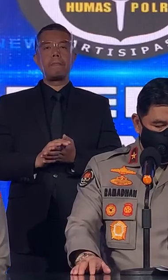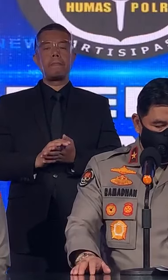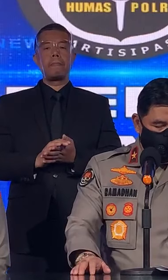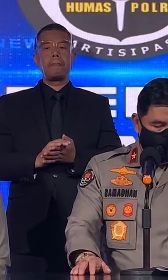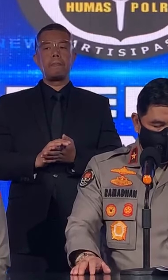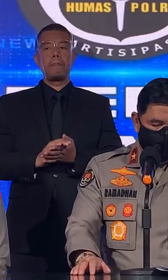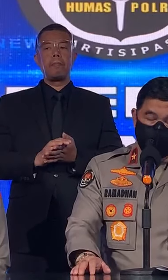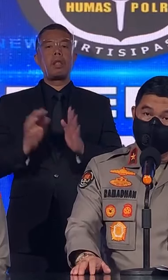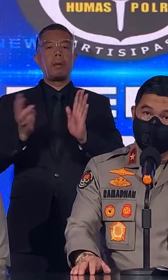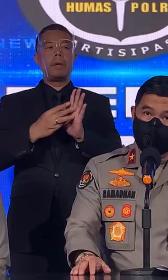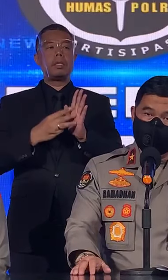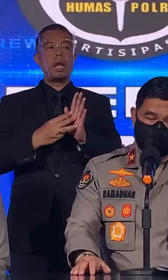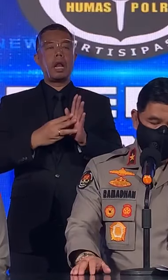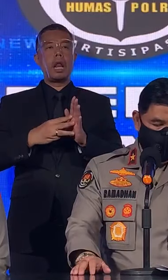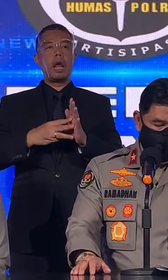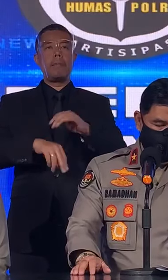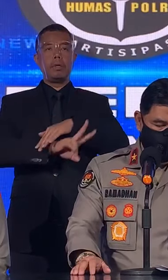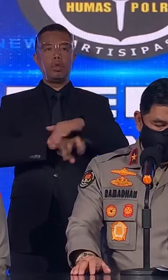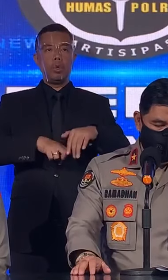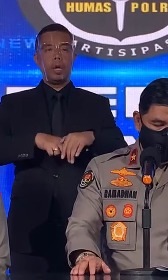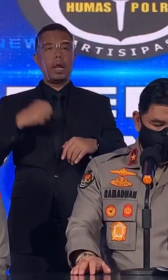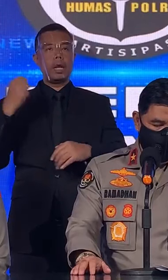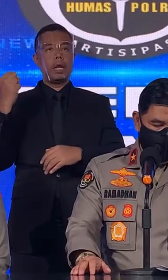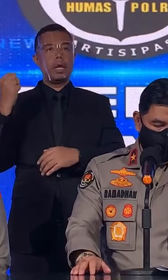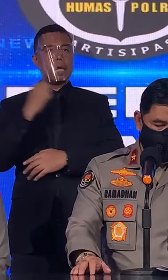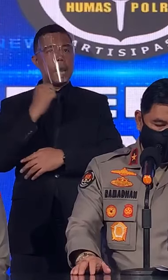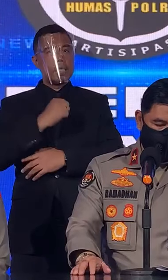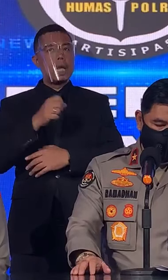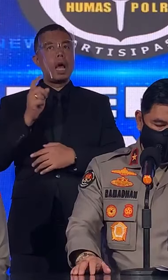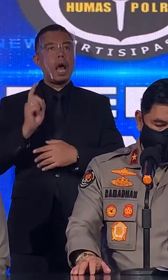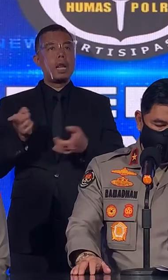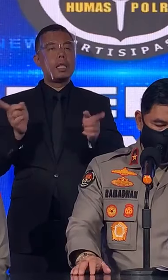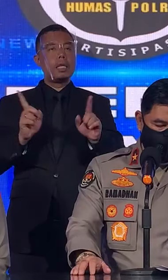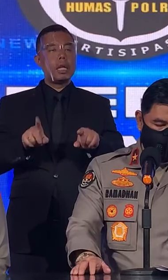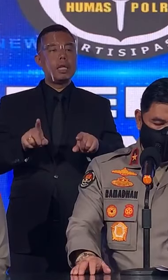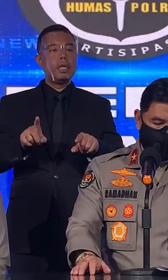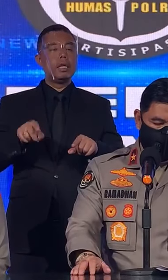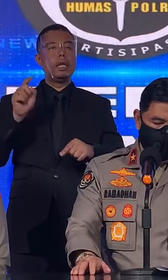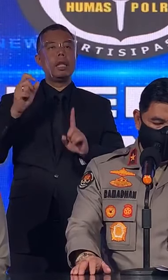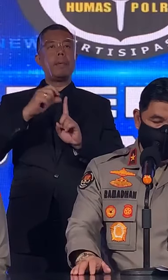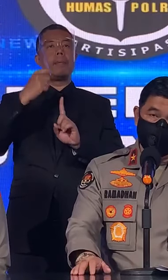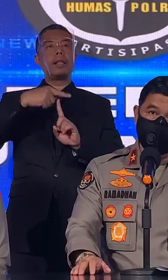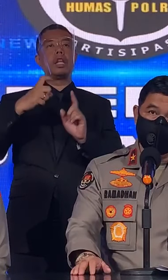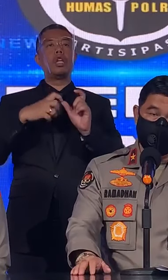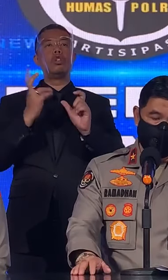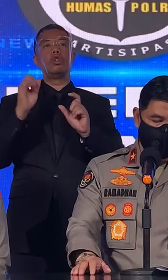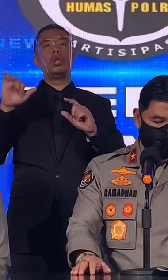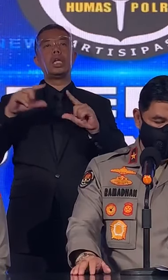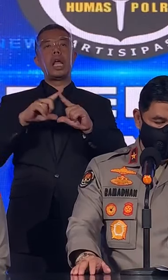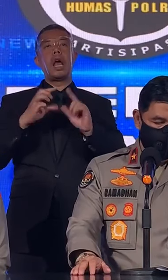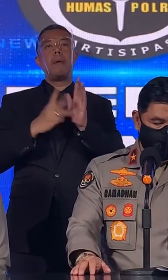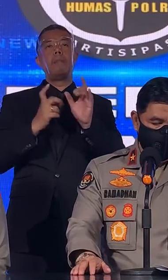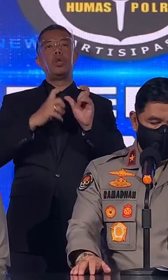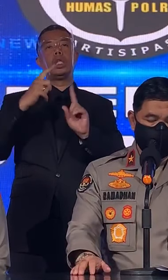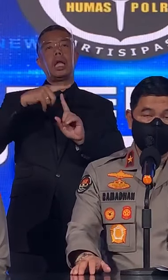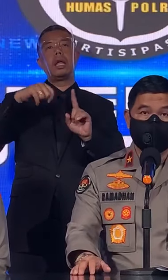Kasus curas terjadi di PT Surya Mustika